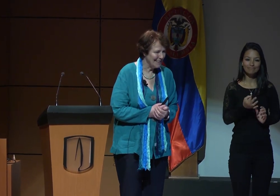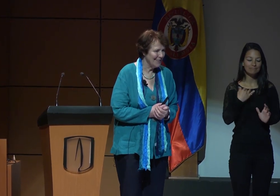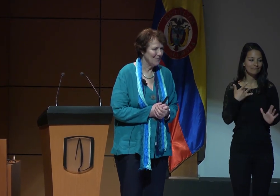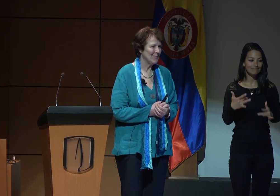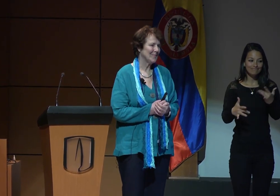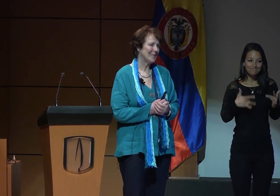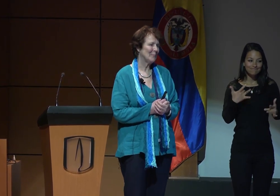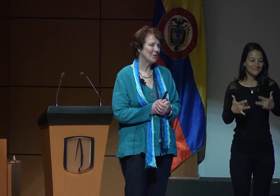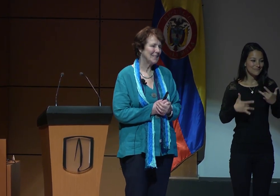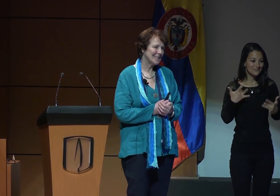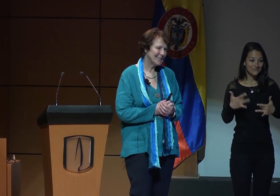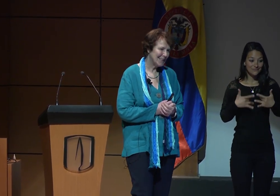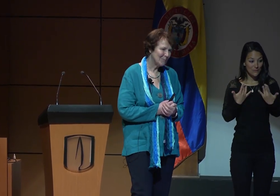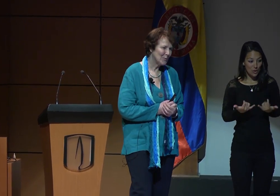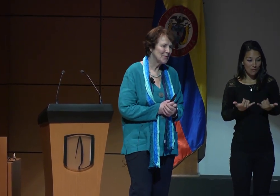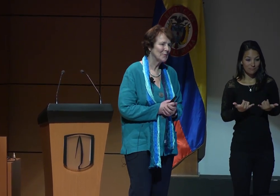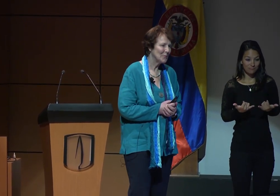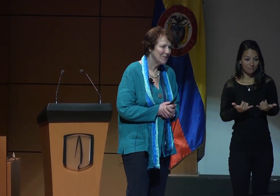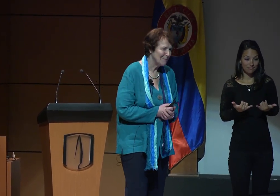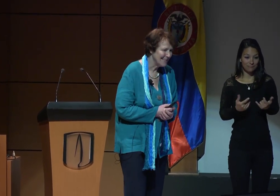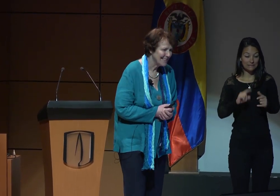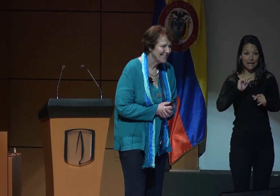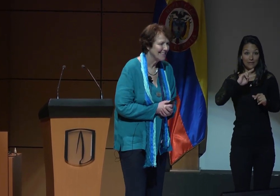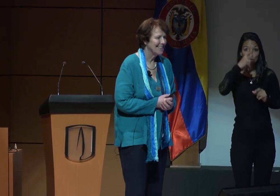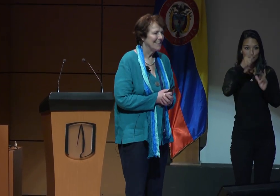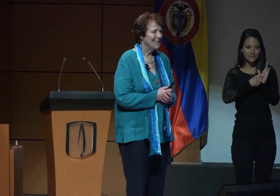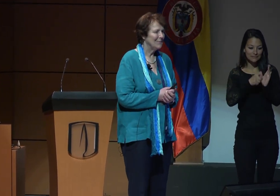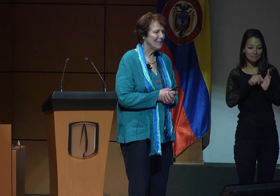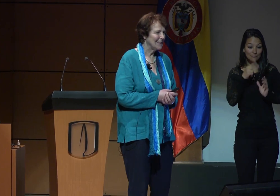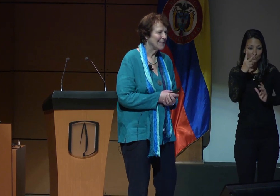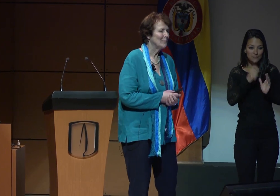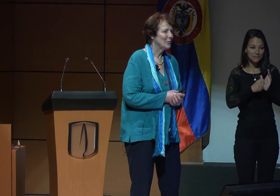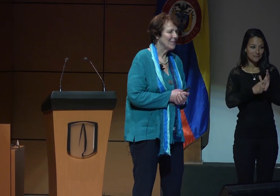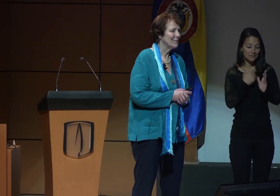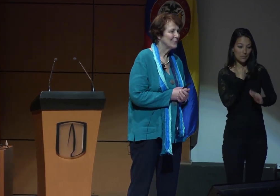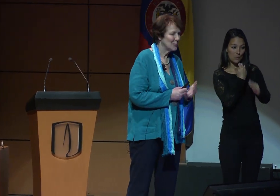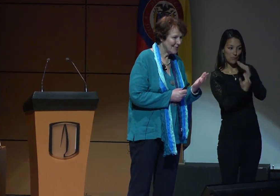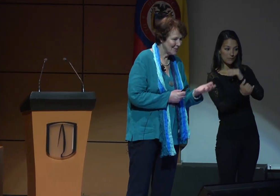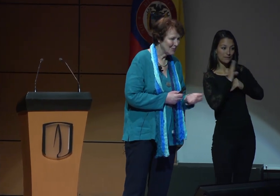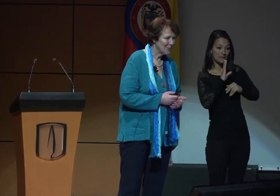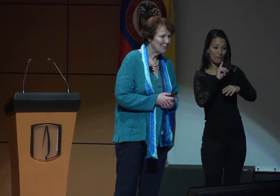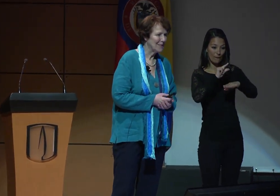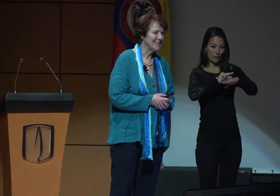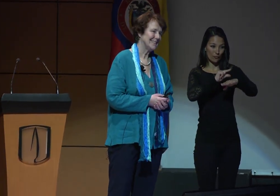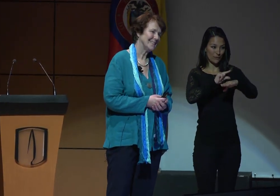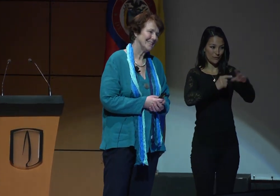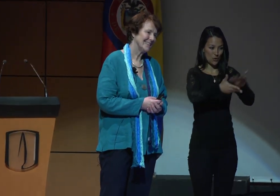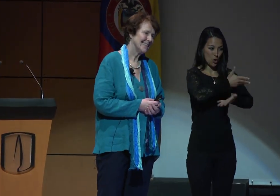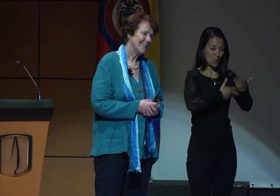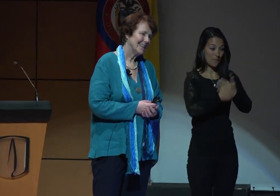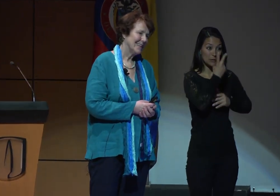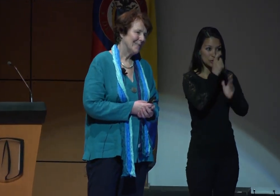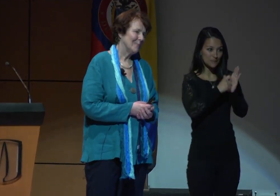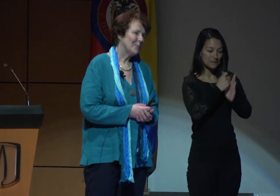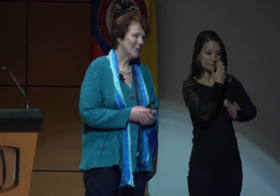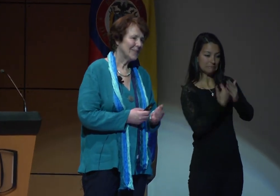alegría de poder estar por segunda vez invitada por la Fundación Compatir.